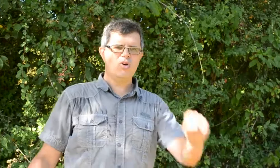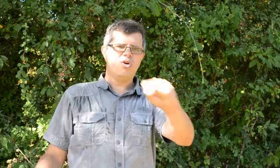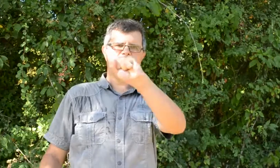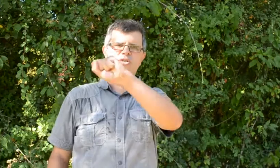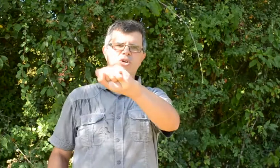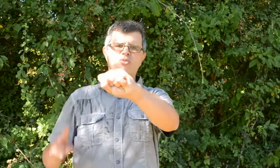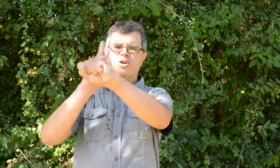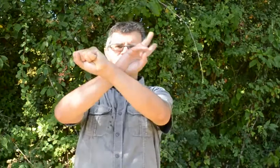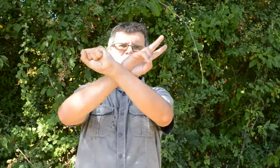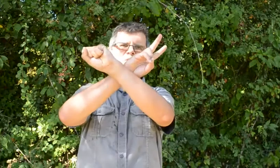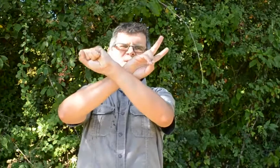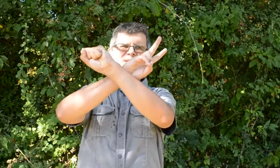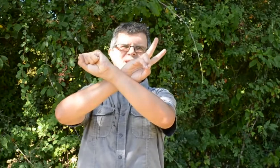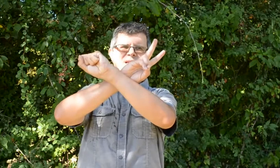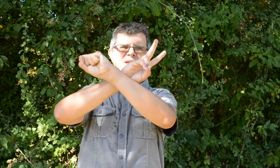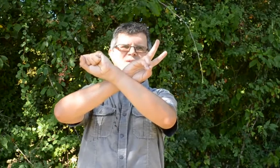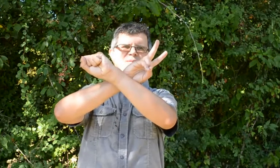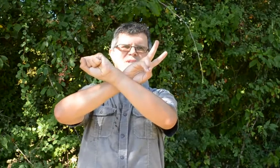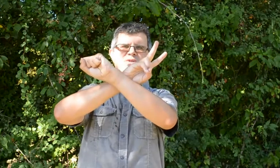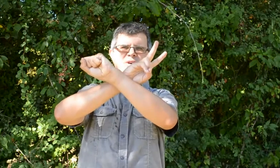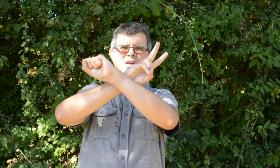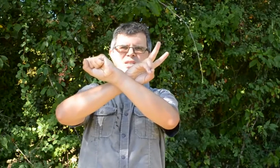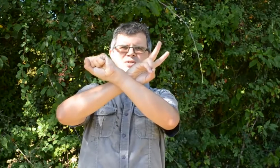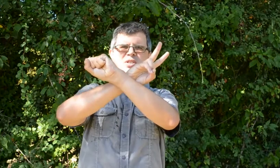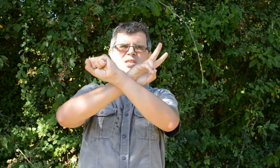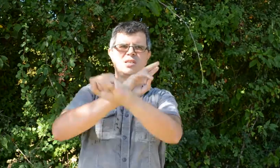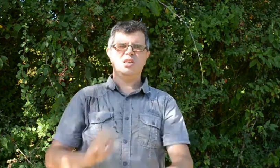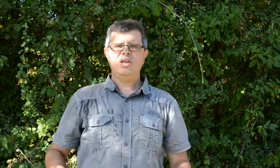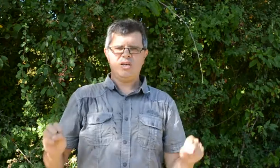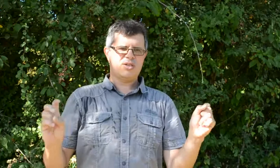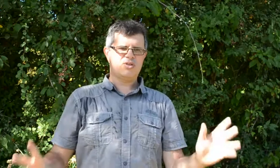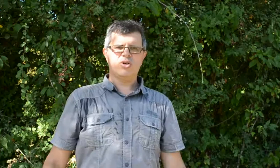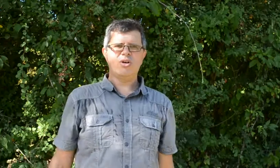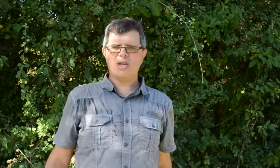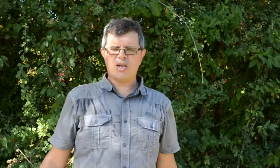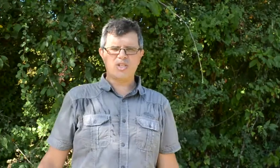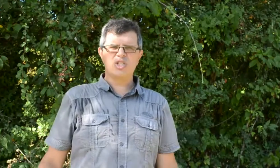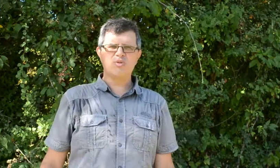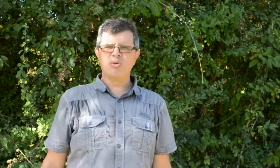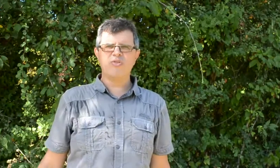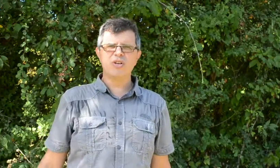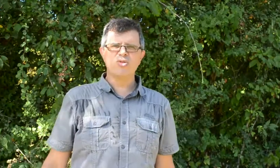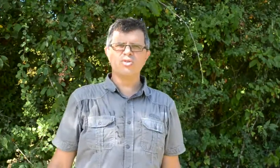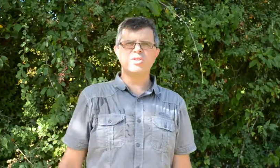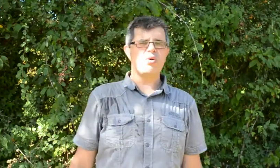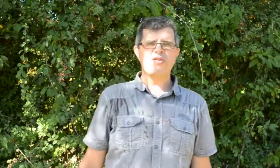on faisait le point comme ça, on croisait et on mettait deux, ça faisait 17. Avec l'ancienne gestuelle, on ne aller que de 0 à 20.